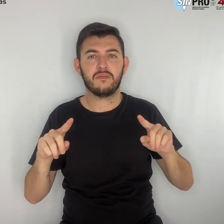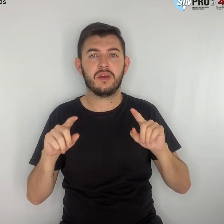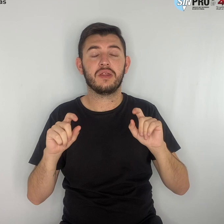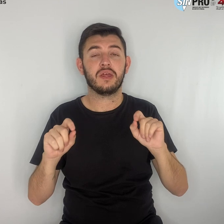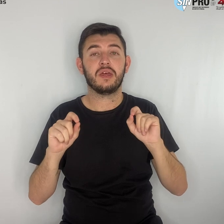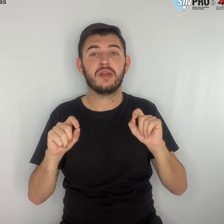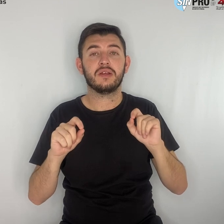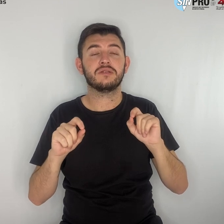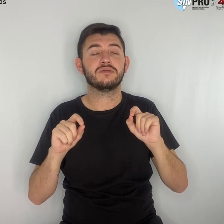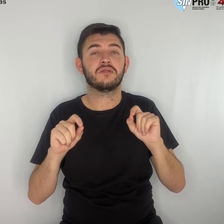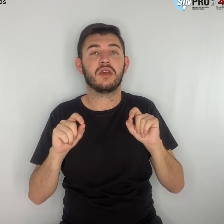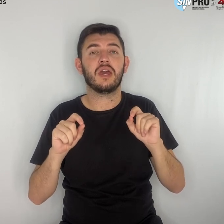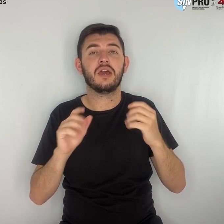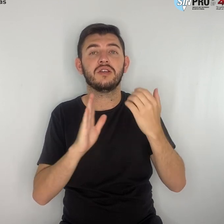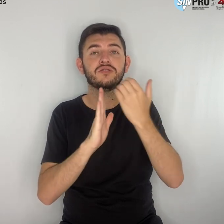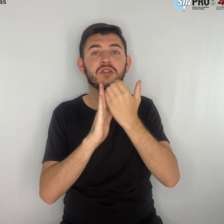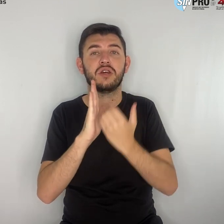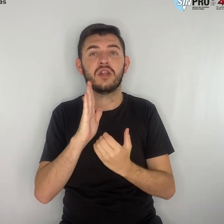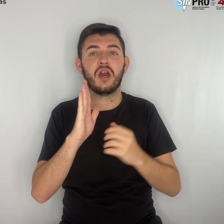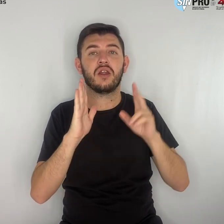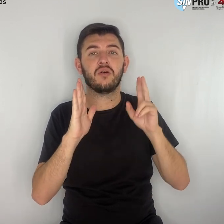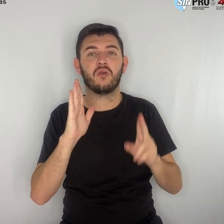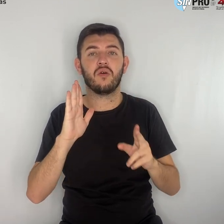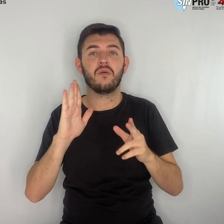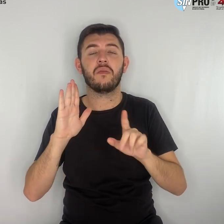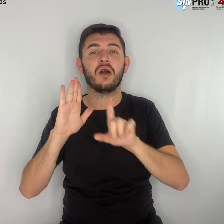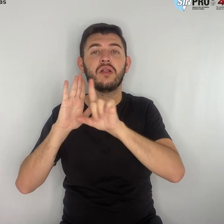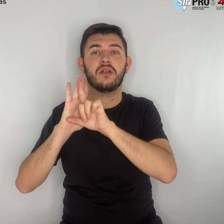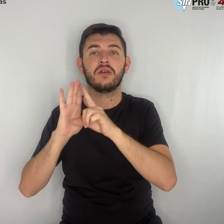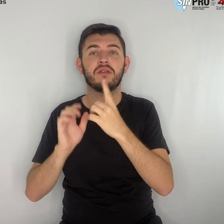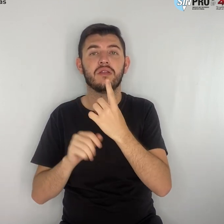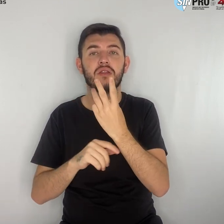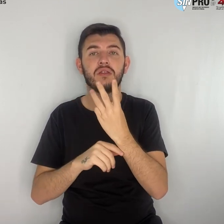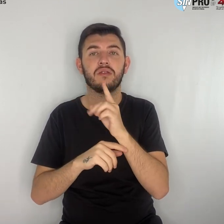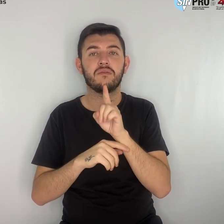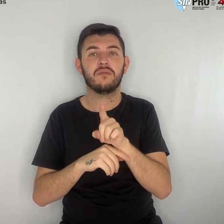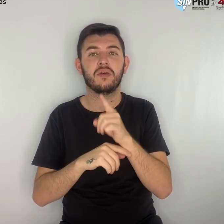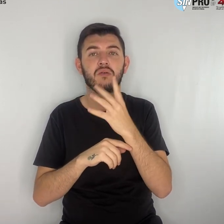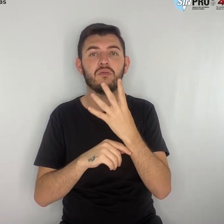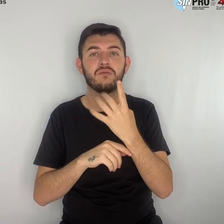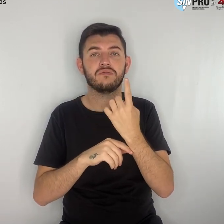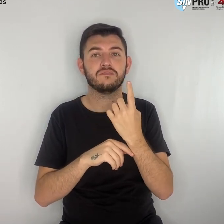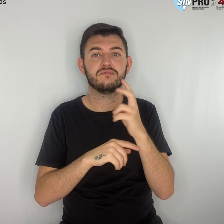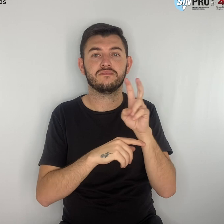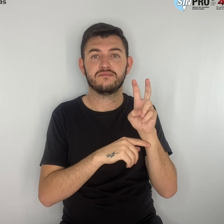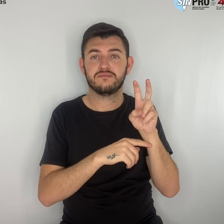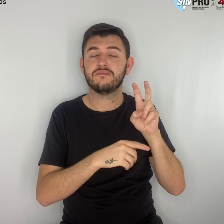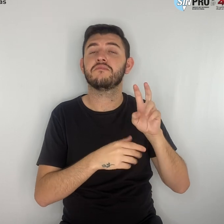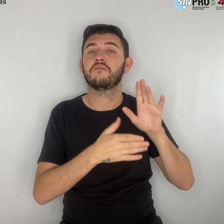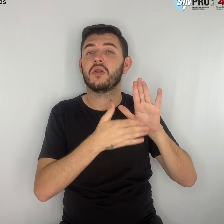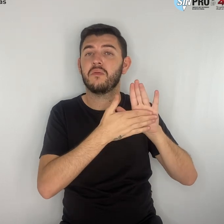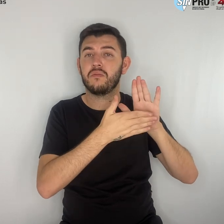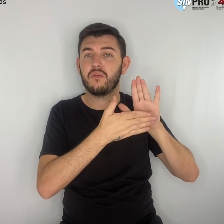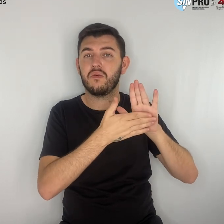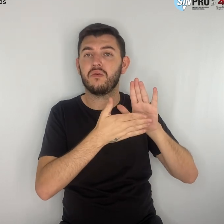na estrutura da Lei 13.415 mantém a dicotomia entre a